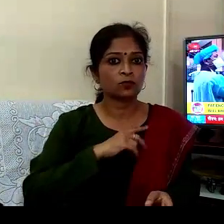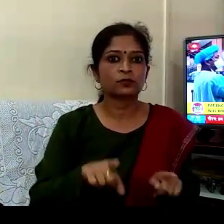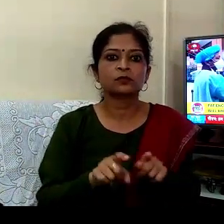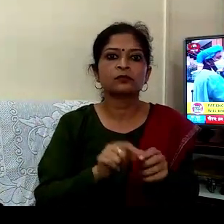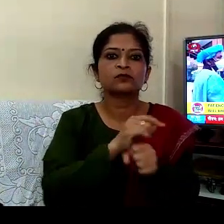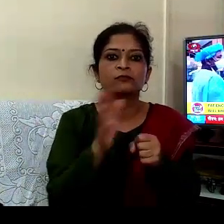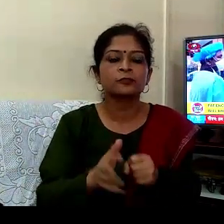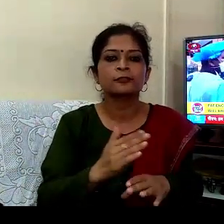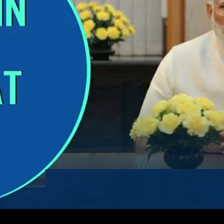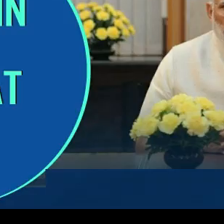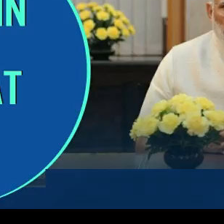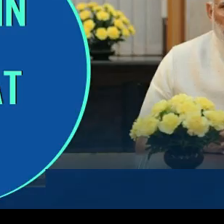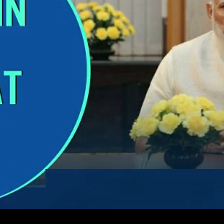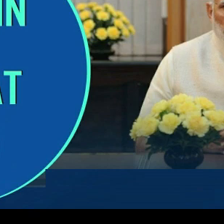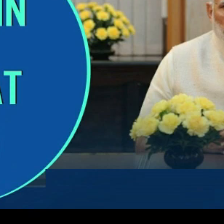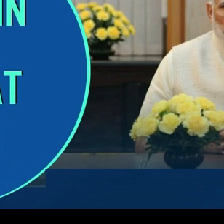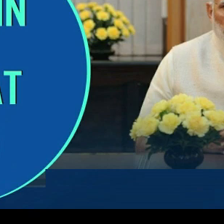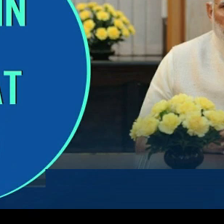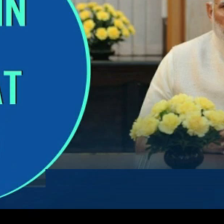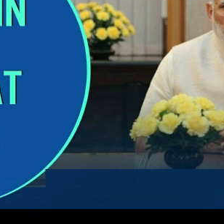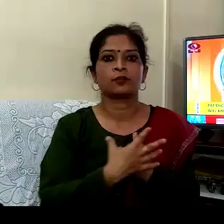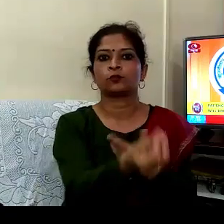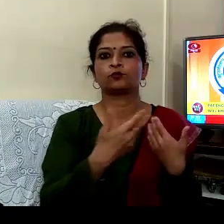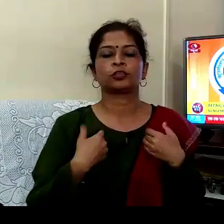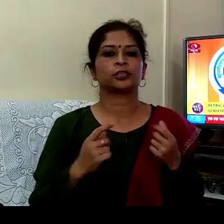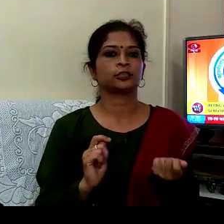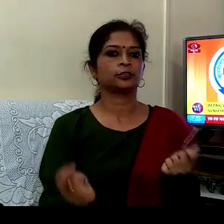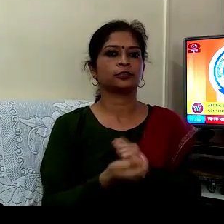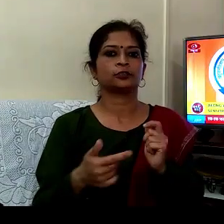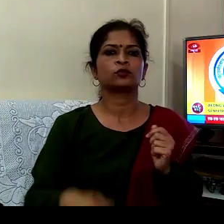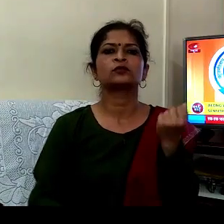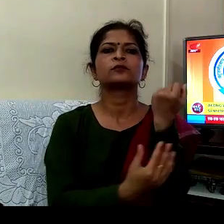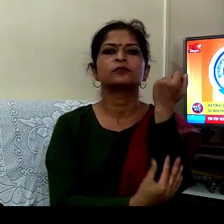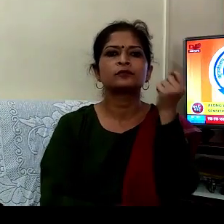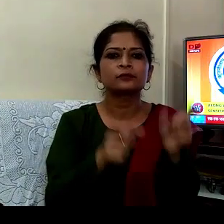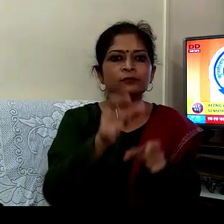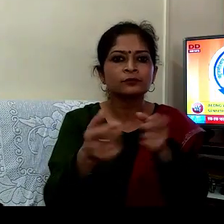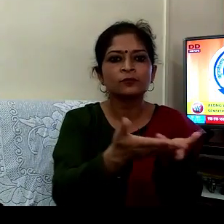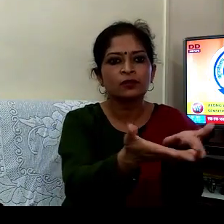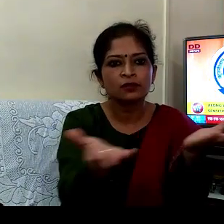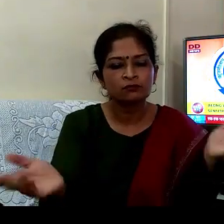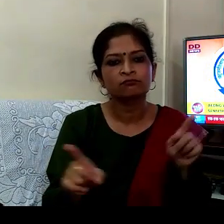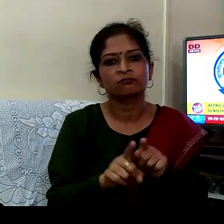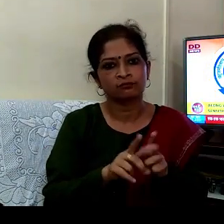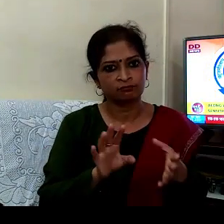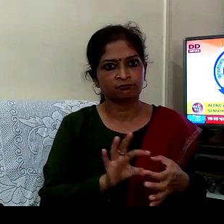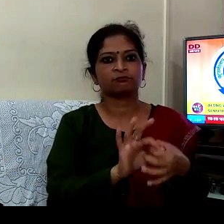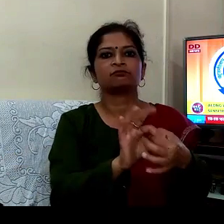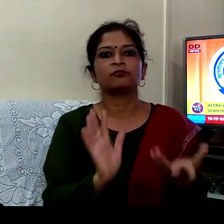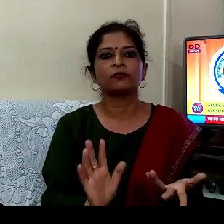بہار نکھا لے ساتھ ساتھ گریبوں کے پرتی ہماری سنبیدنائی اور